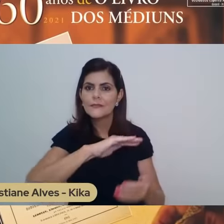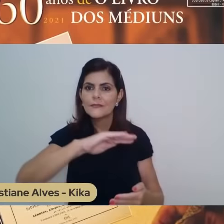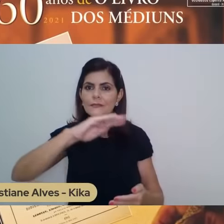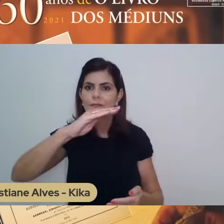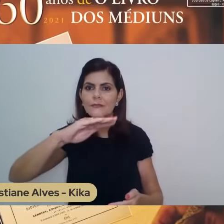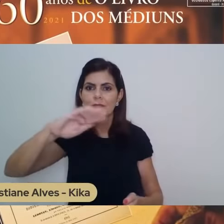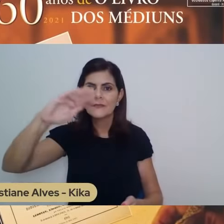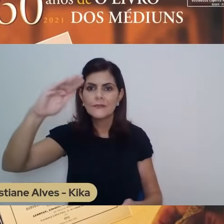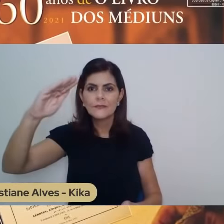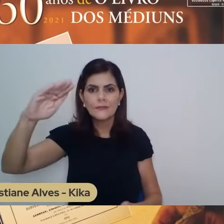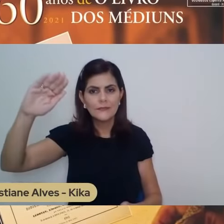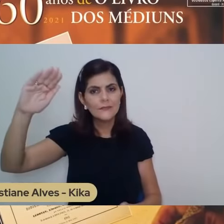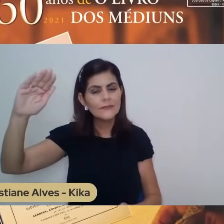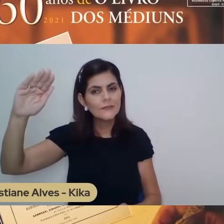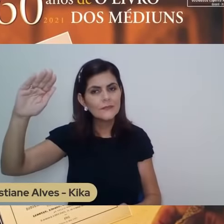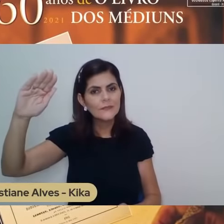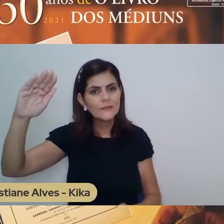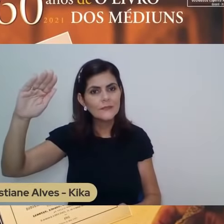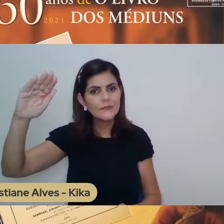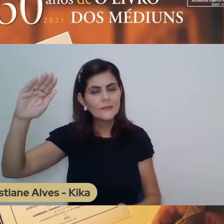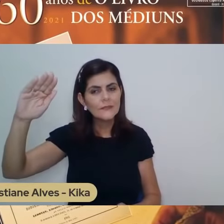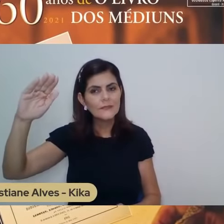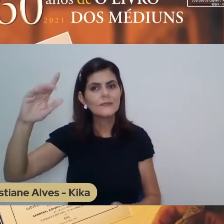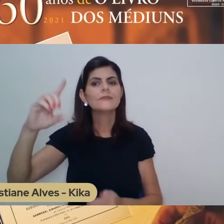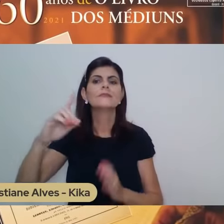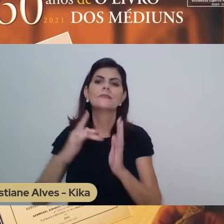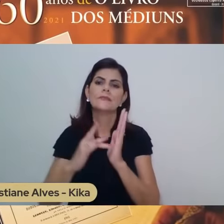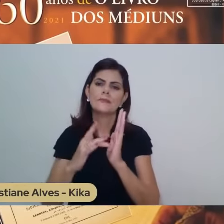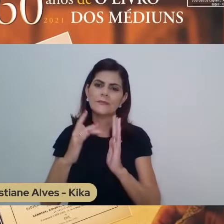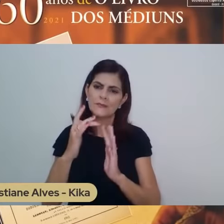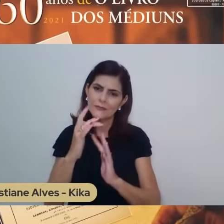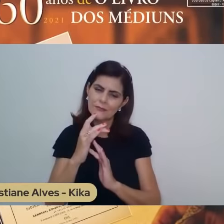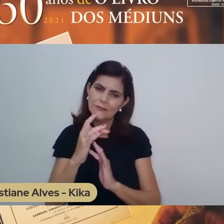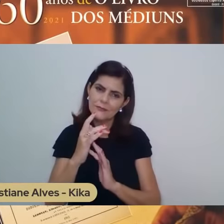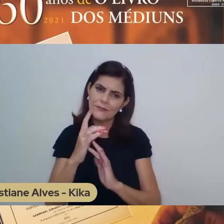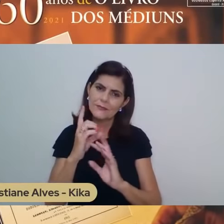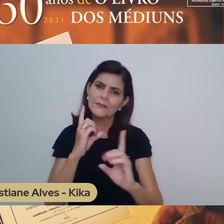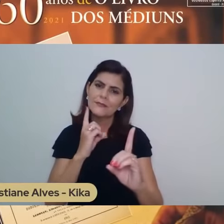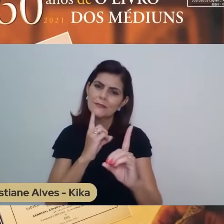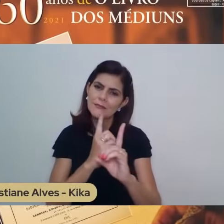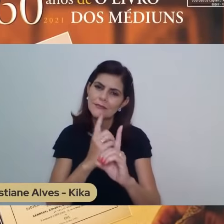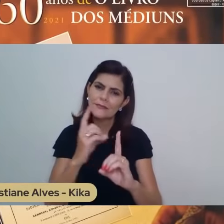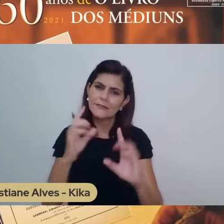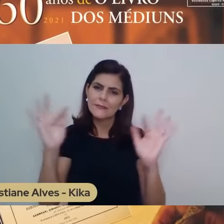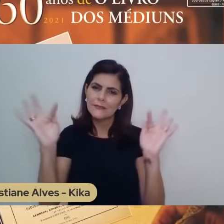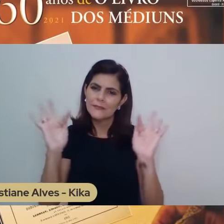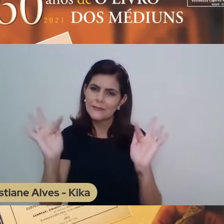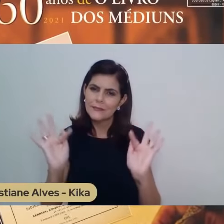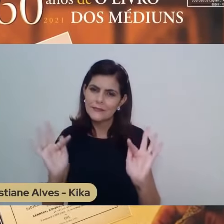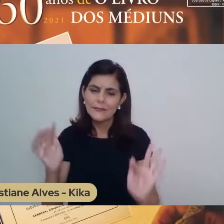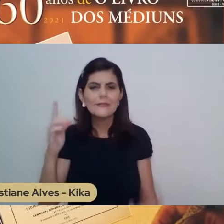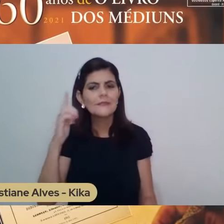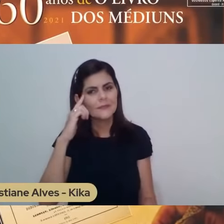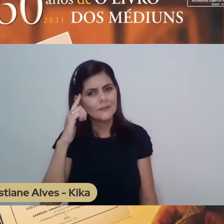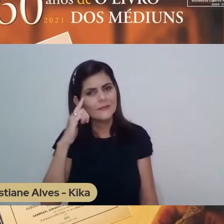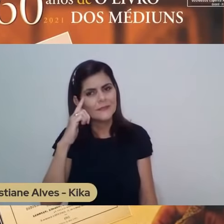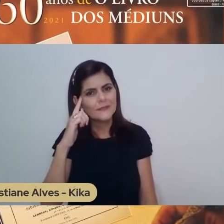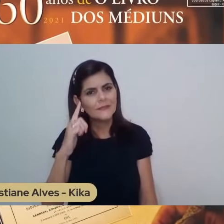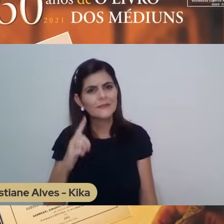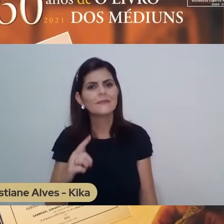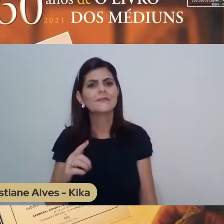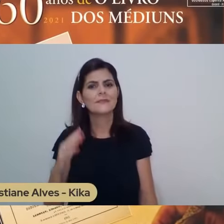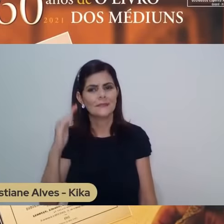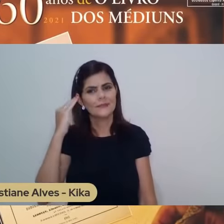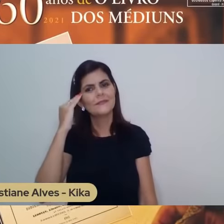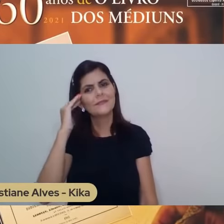do testemunho, o calvário redentor em busca da paz de consciência, esse entendeu o